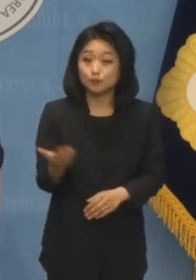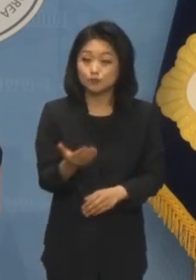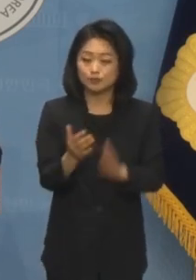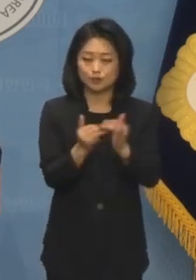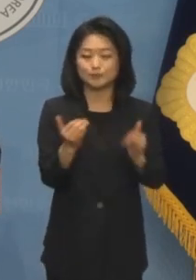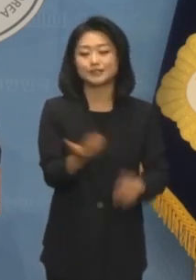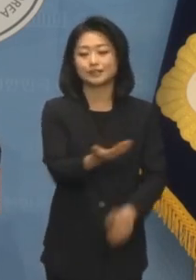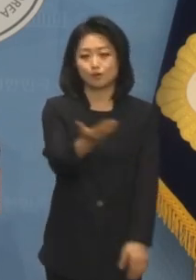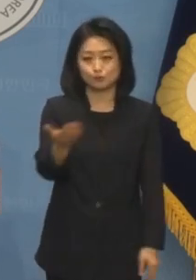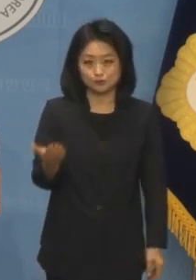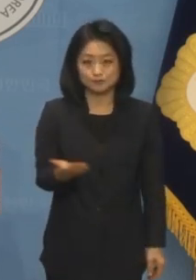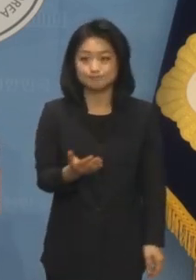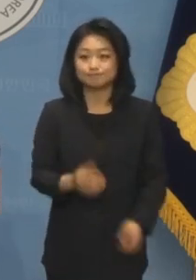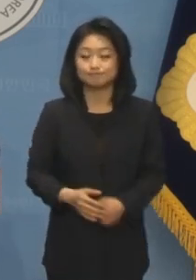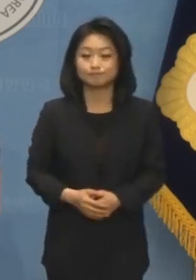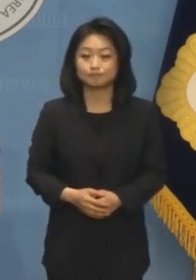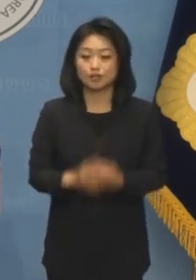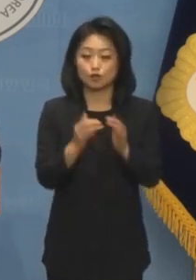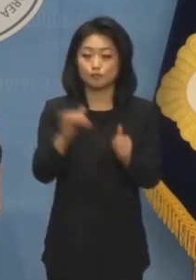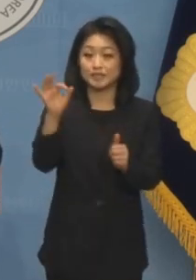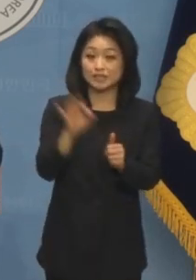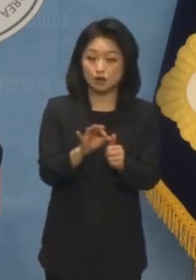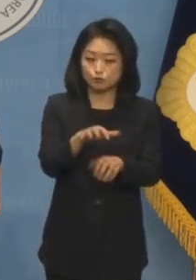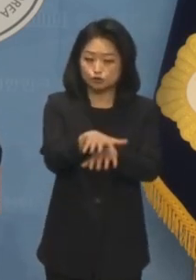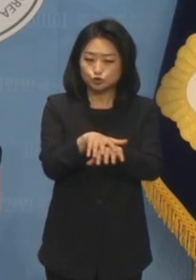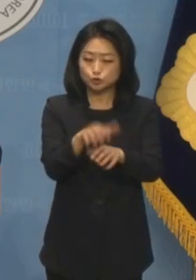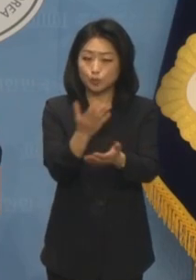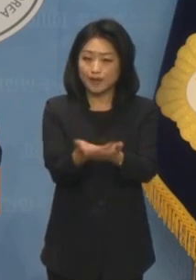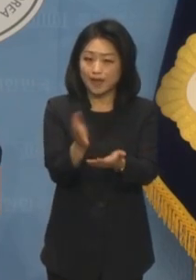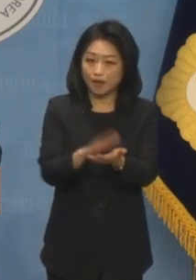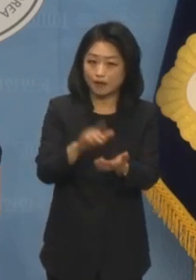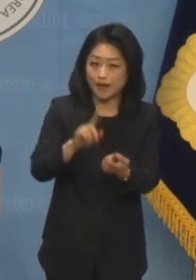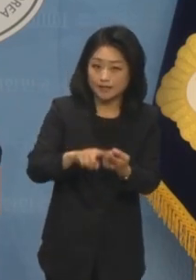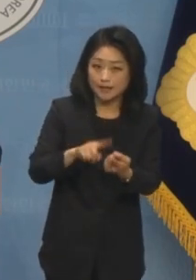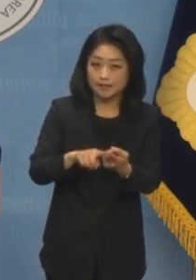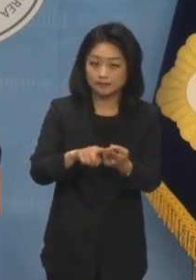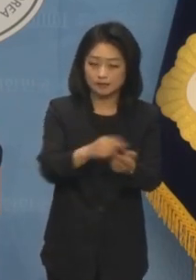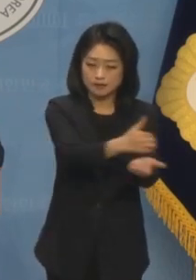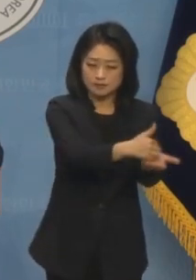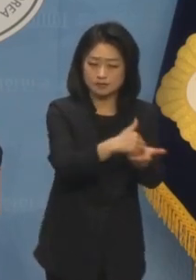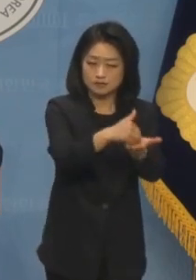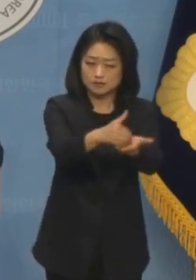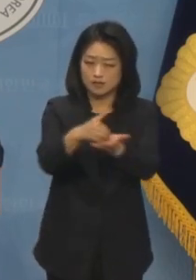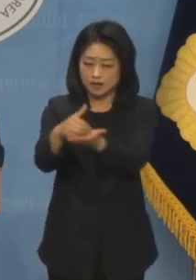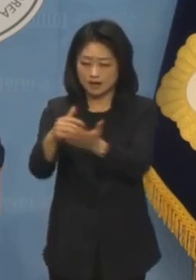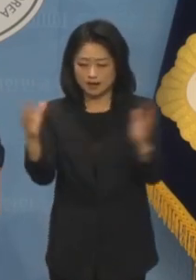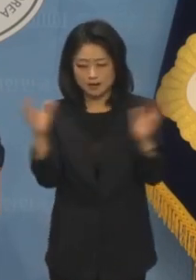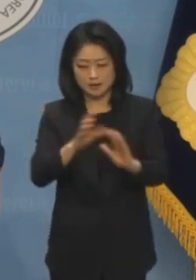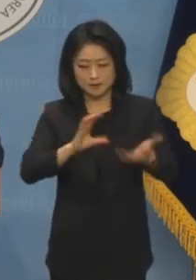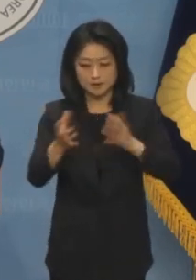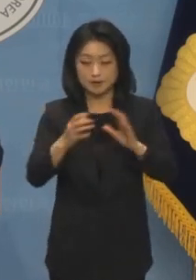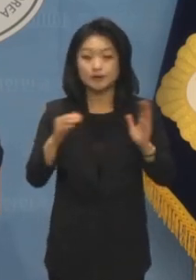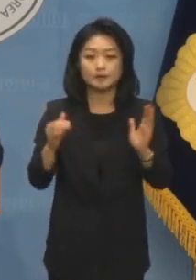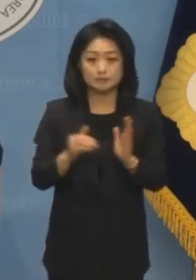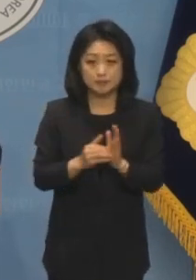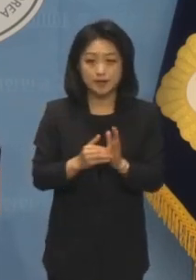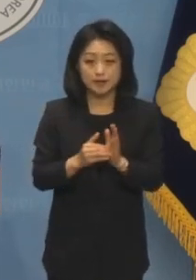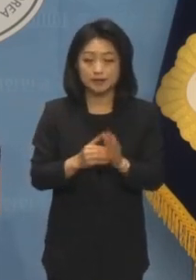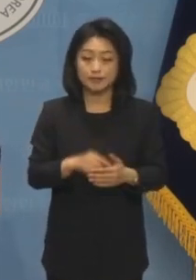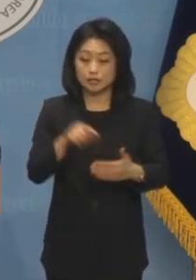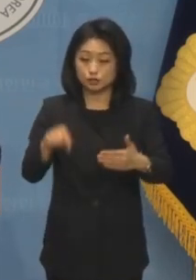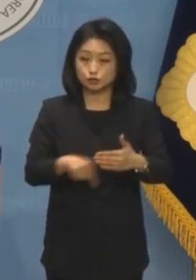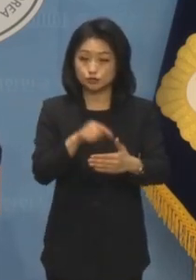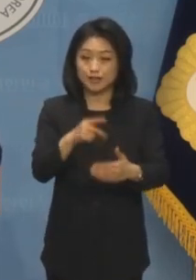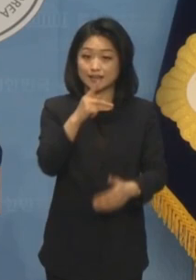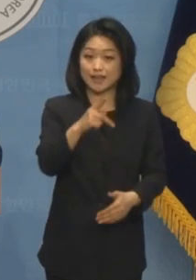국민 여러분 국민연금 구조개혁과 관련한 많은 대안이 학계와 정치권에서 논의된 바 있습니다. 저는 이 중